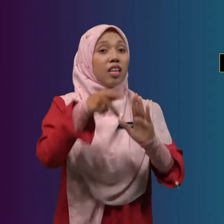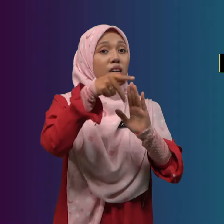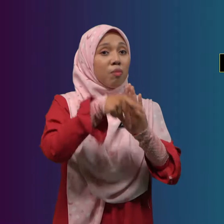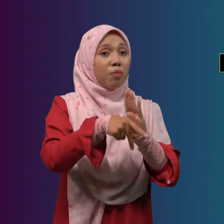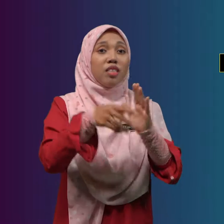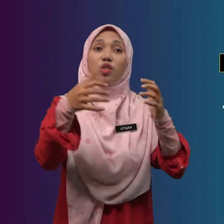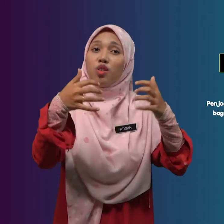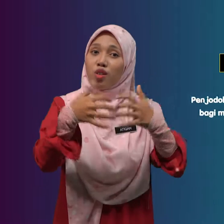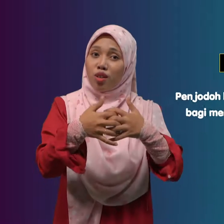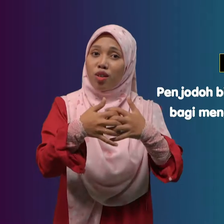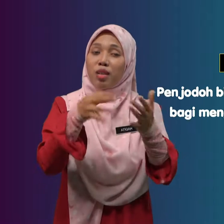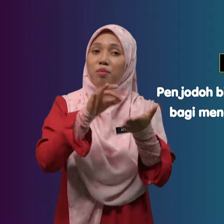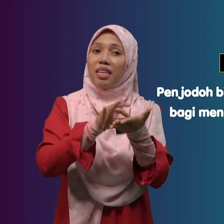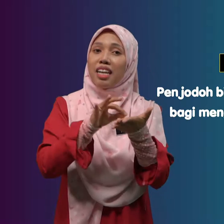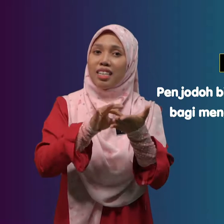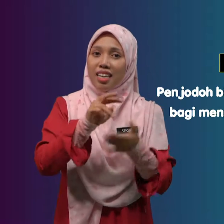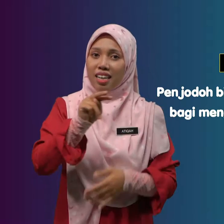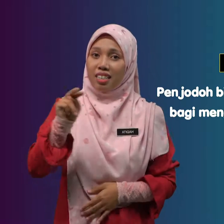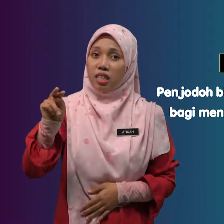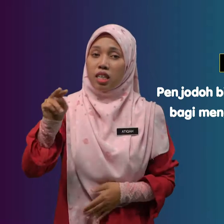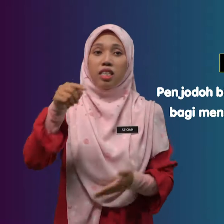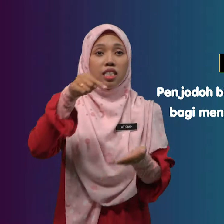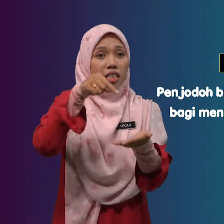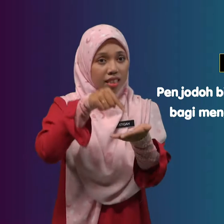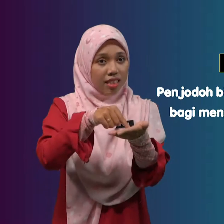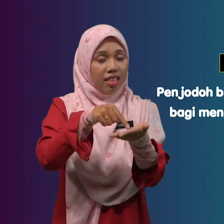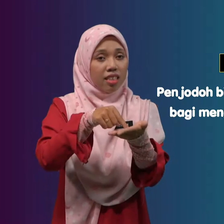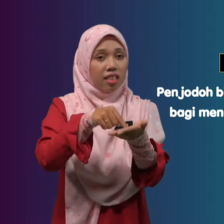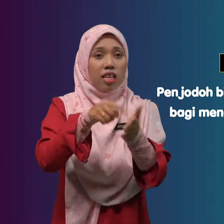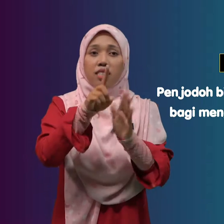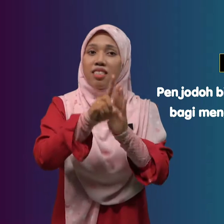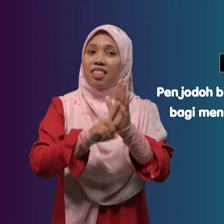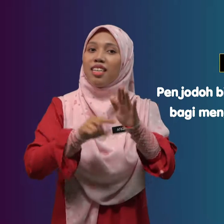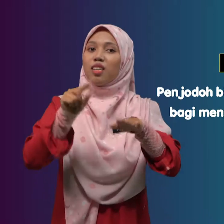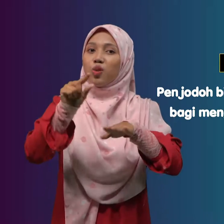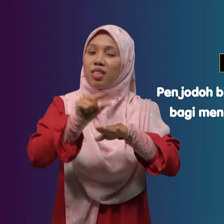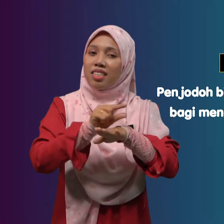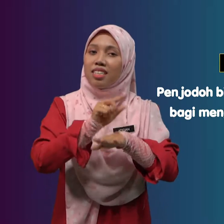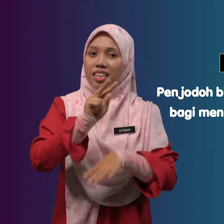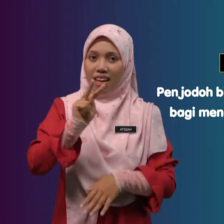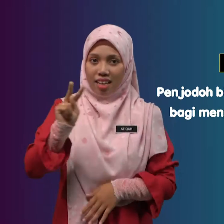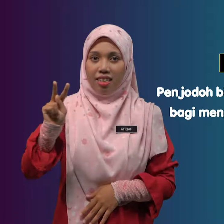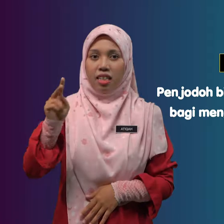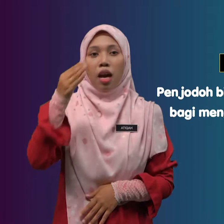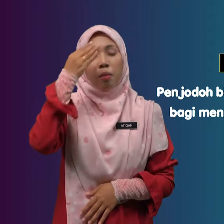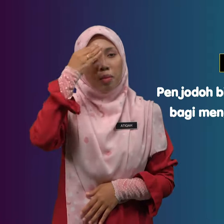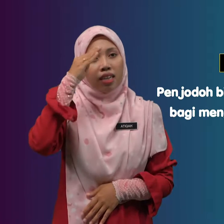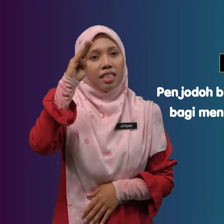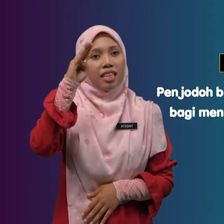Penjodoh Bilangan Ini D Digunakan Bagi